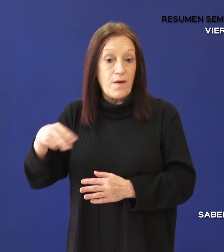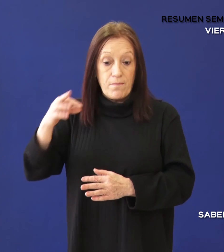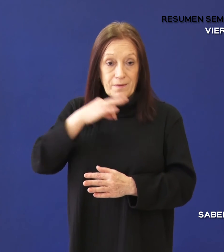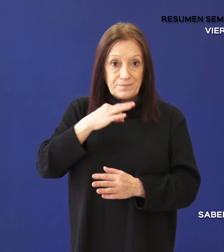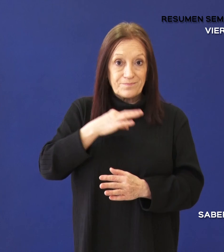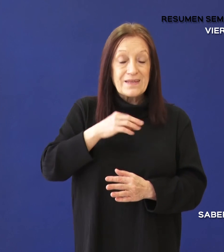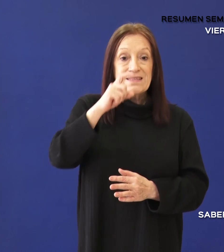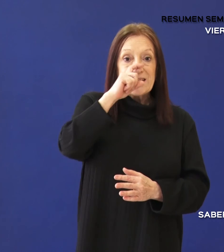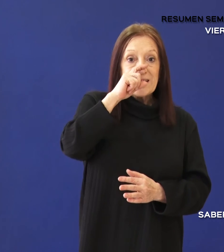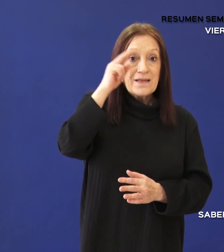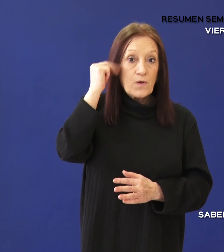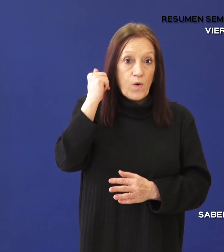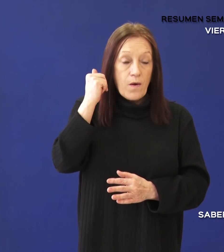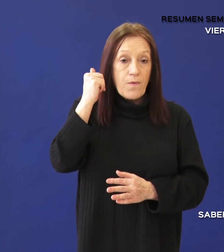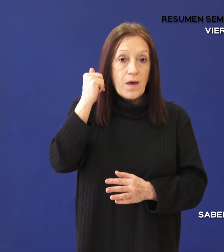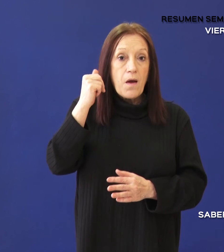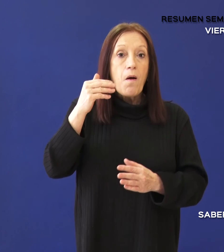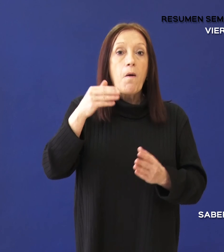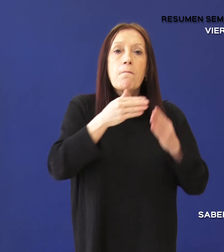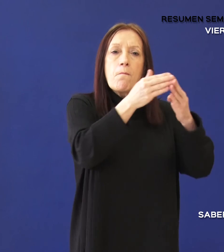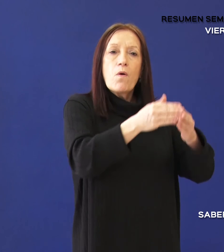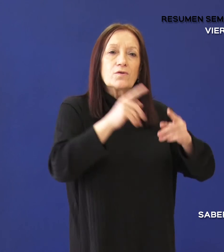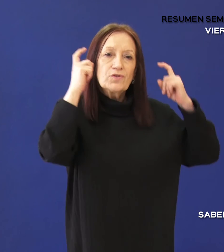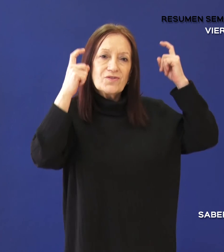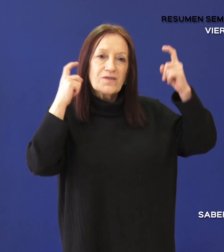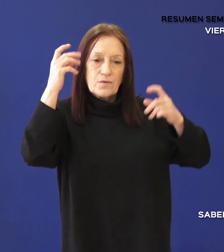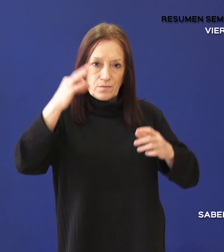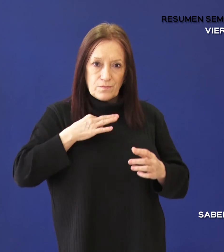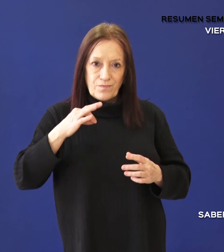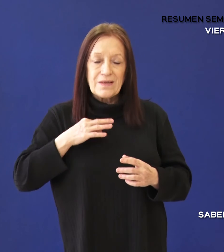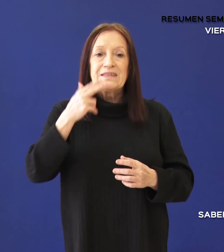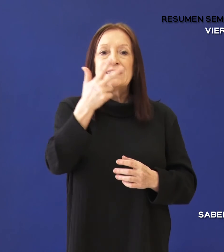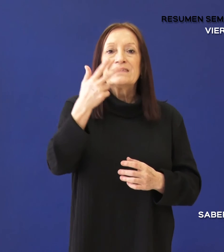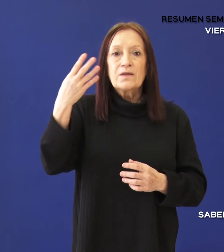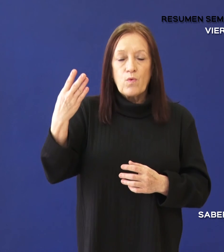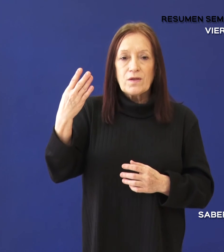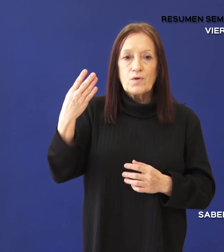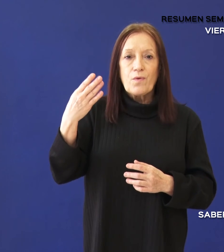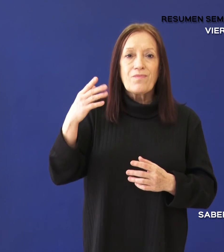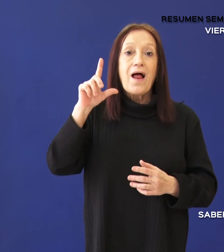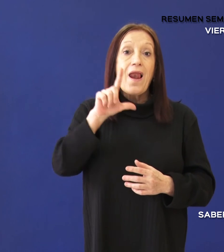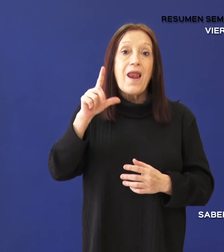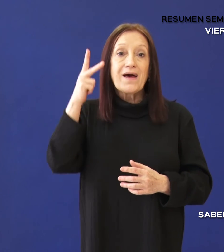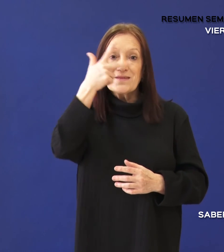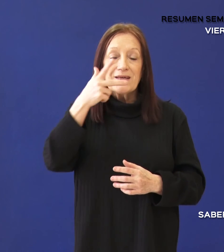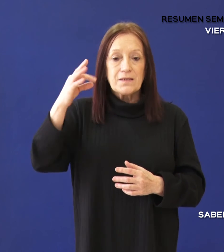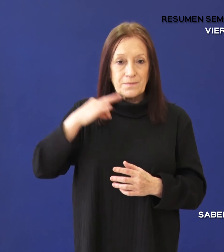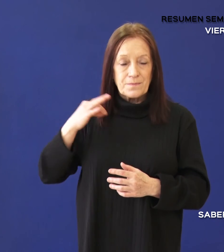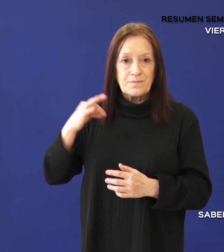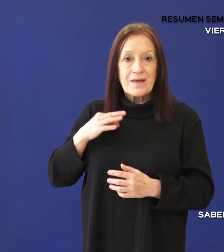79, Puerto Deseado. 34, Las Heras. 37,